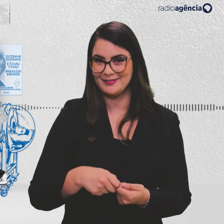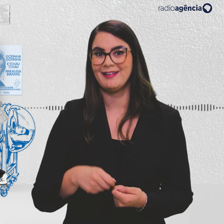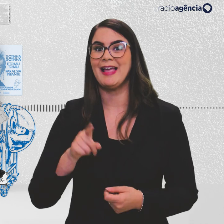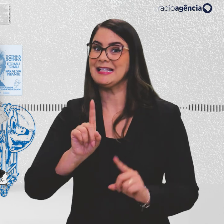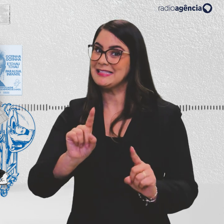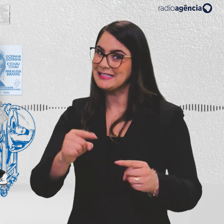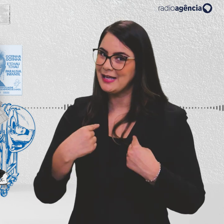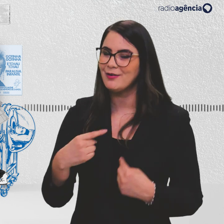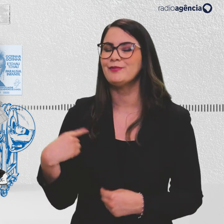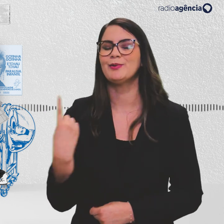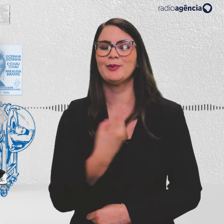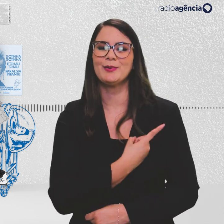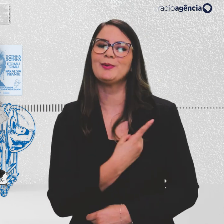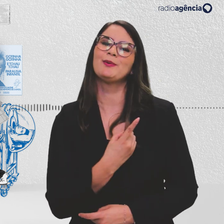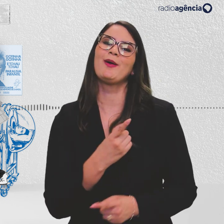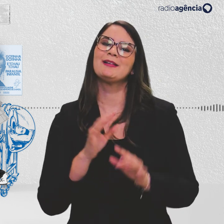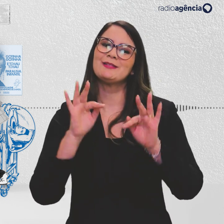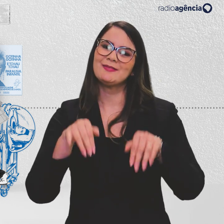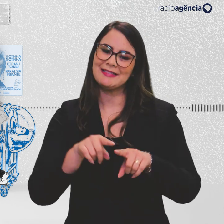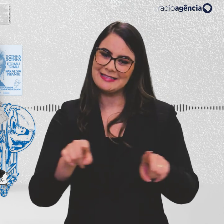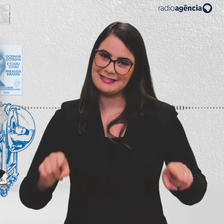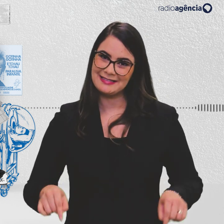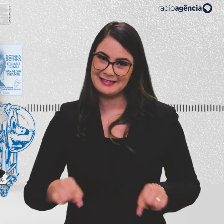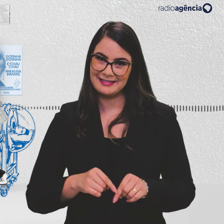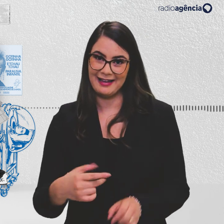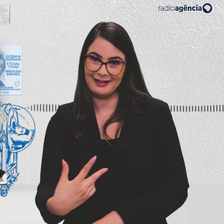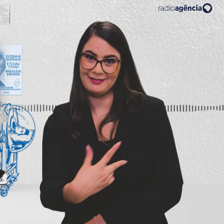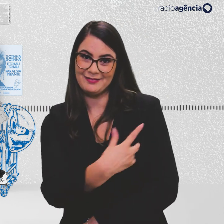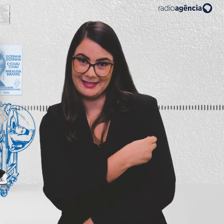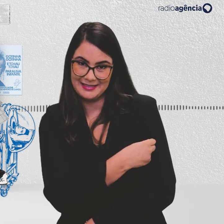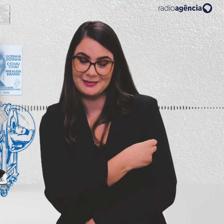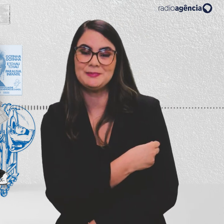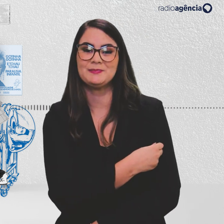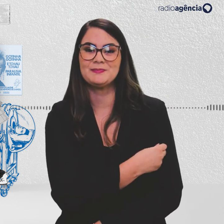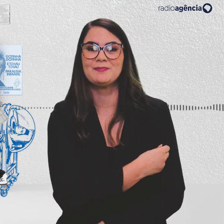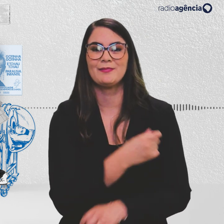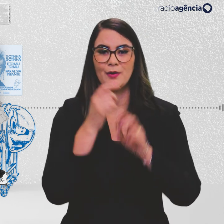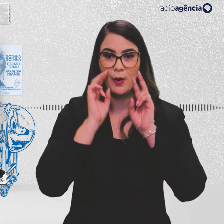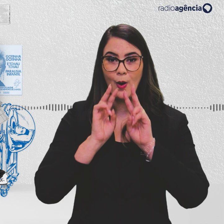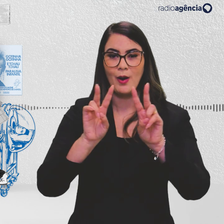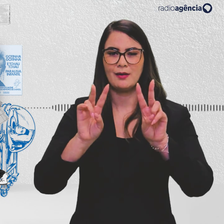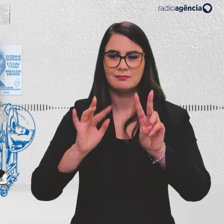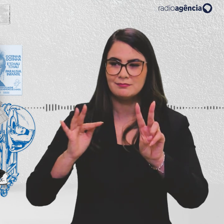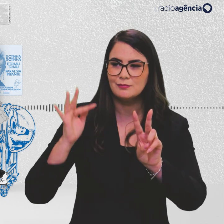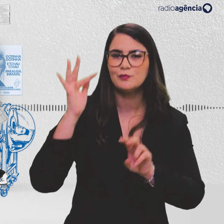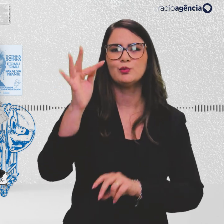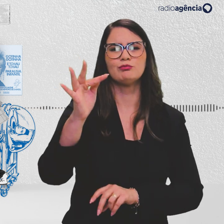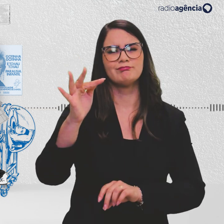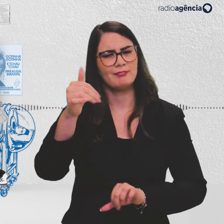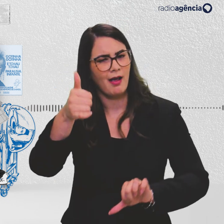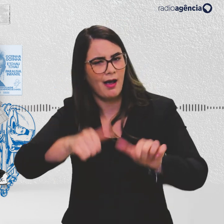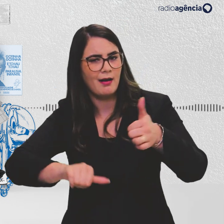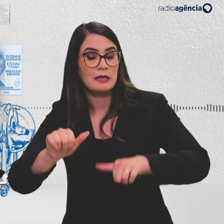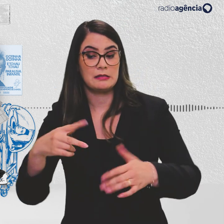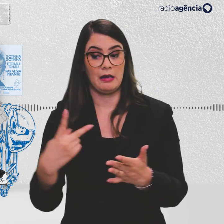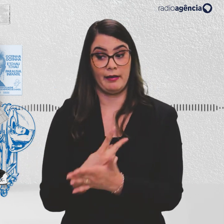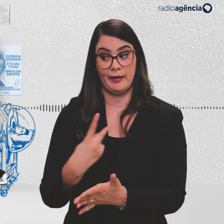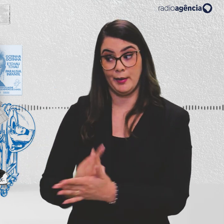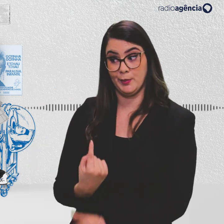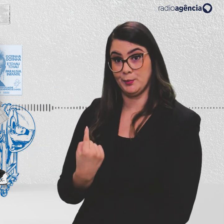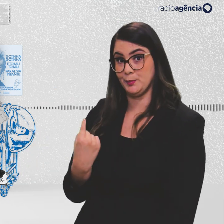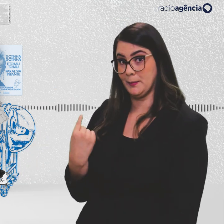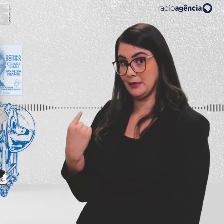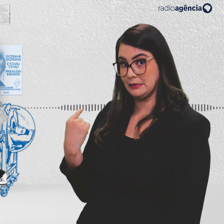esse desafio que nós vamos fechar o Sala de Vacina em grande estilo. Olhando para frente, analisando os erros do passado